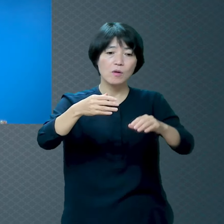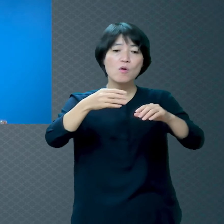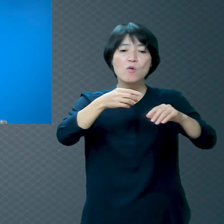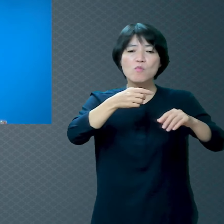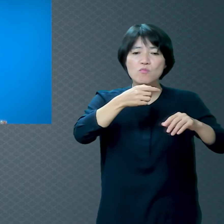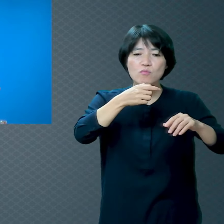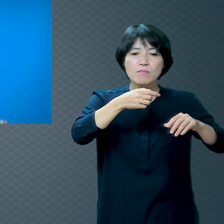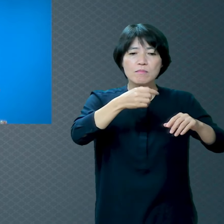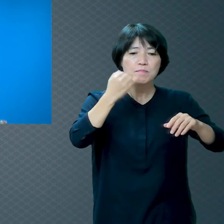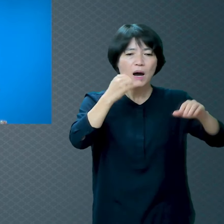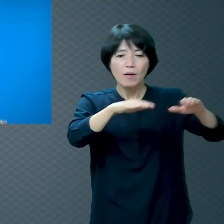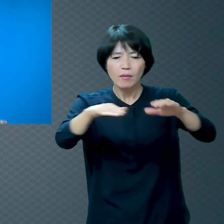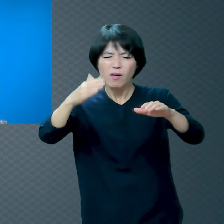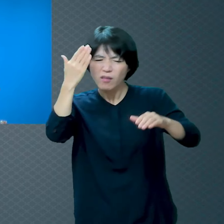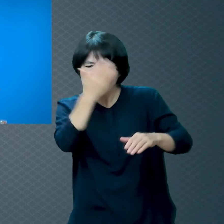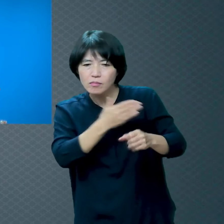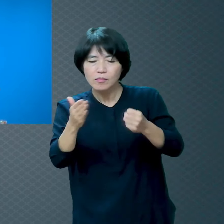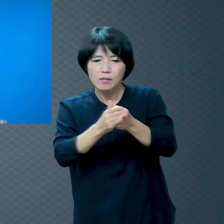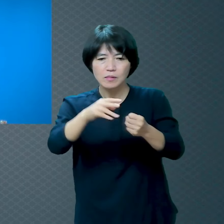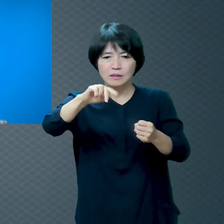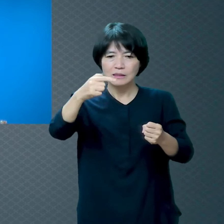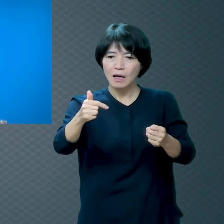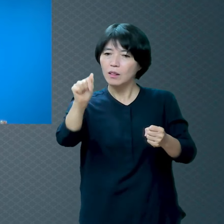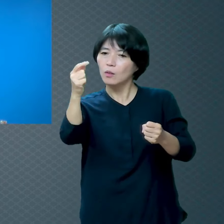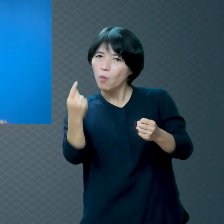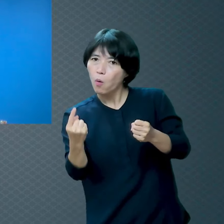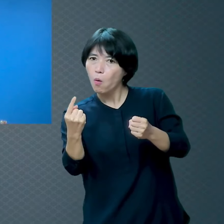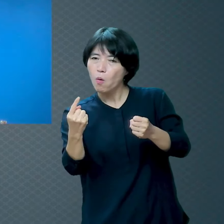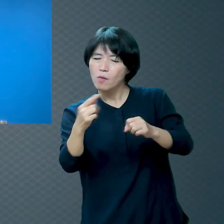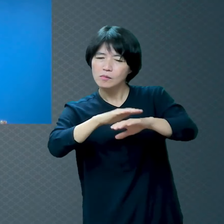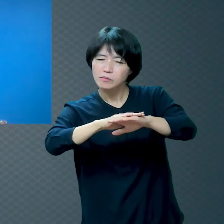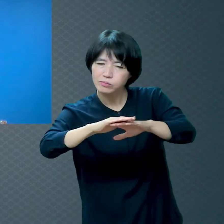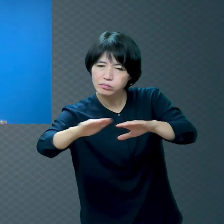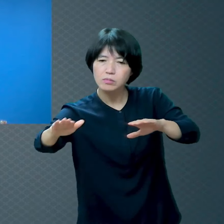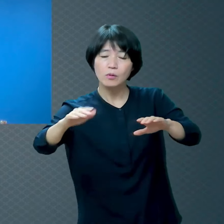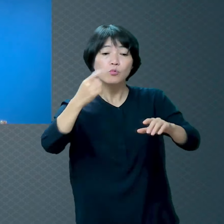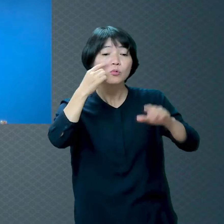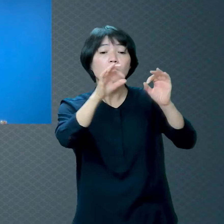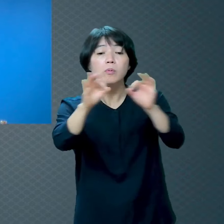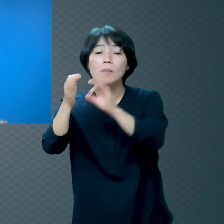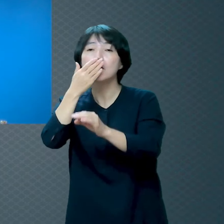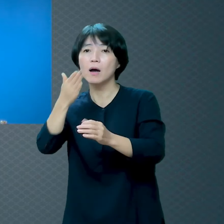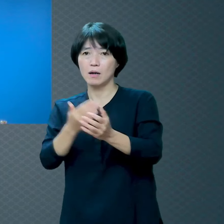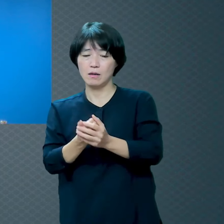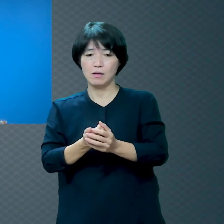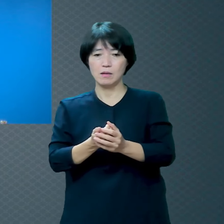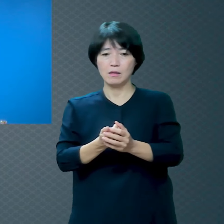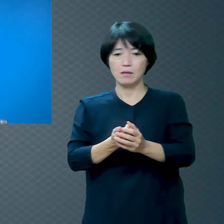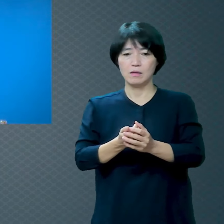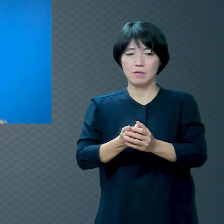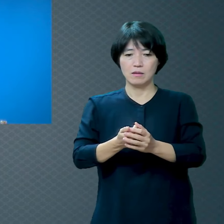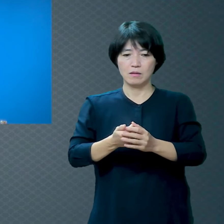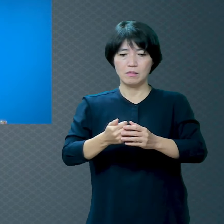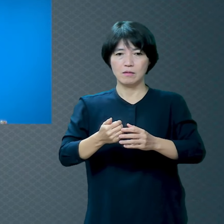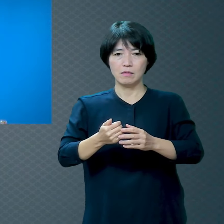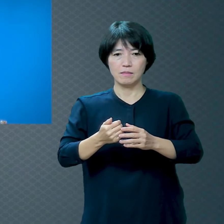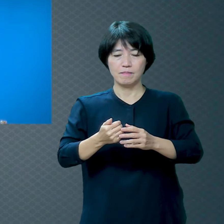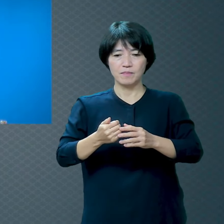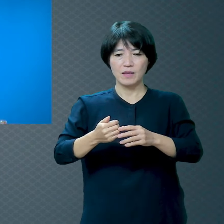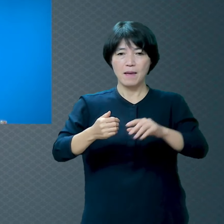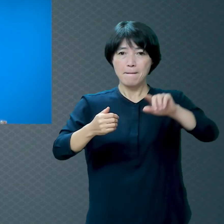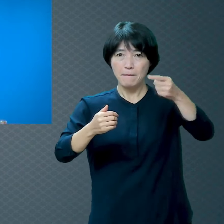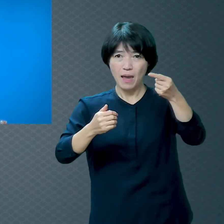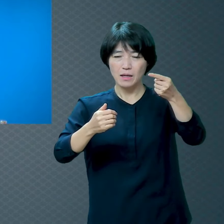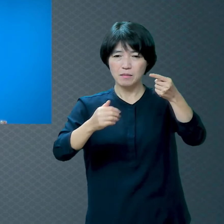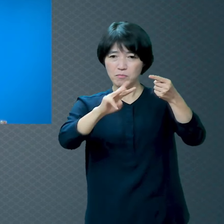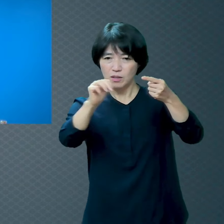보여요 되게 예쁩니다 끝에는 어떨까 싶어서 제가 100m